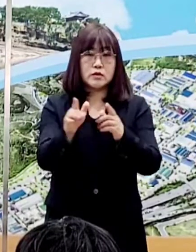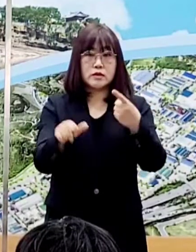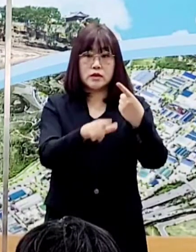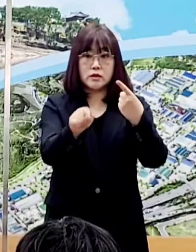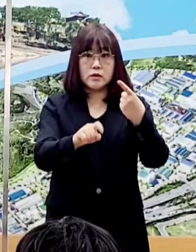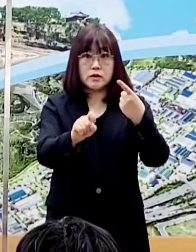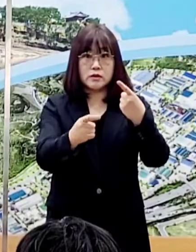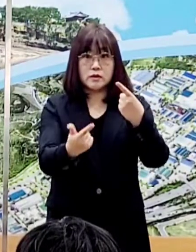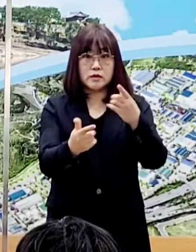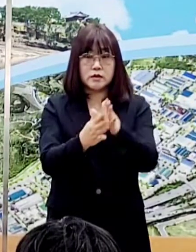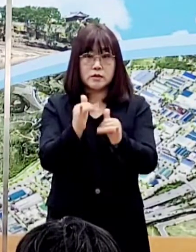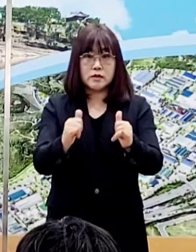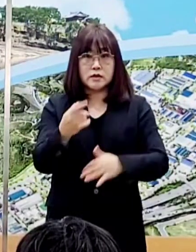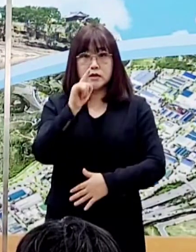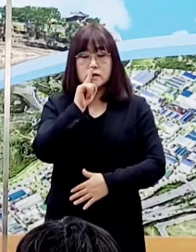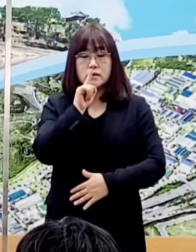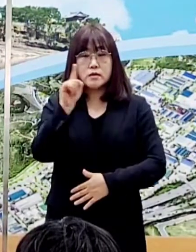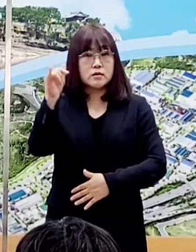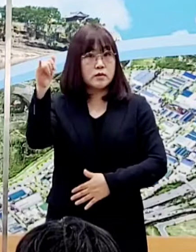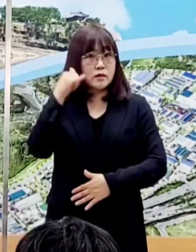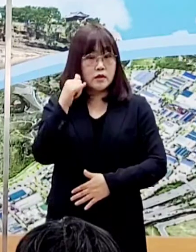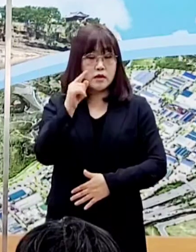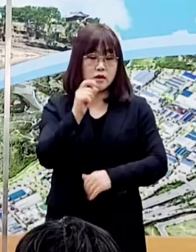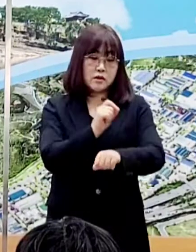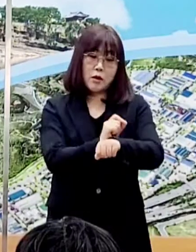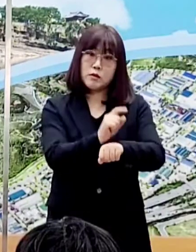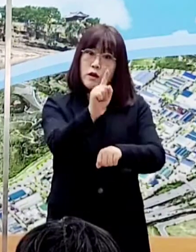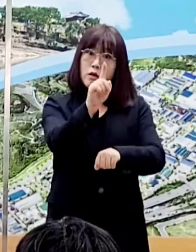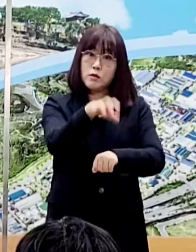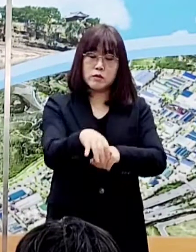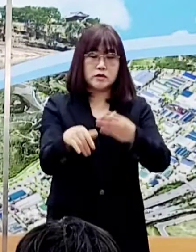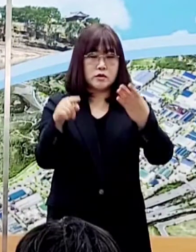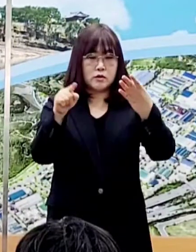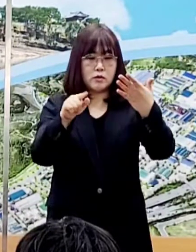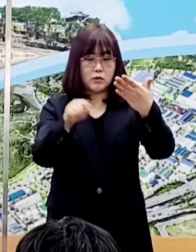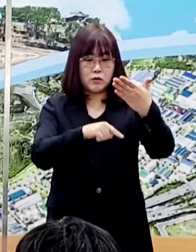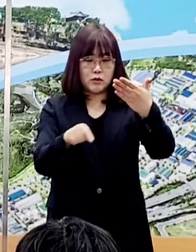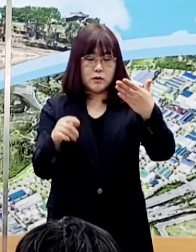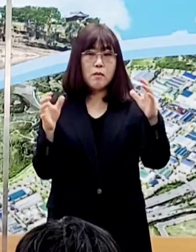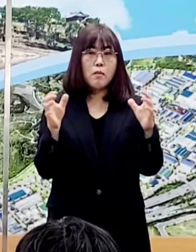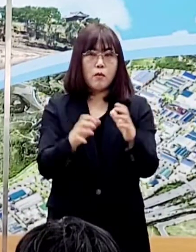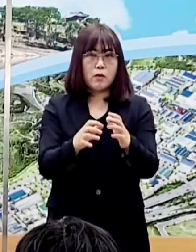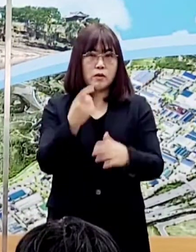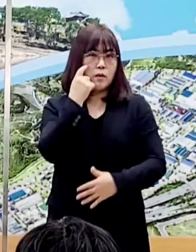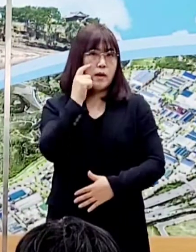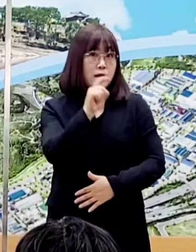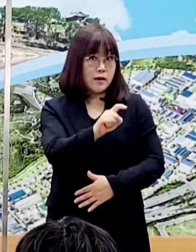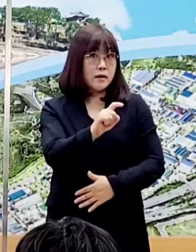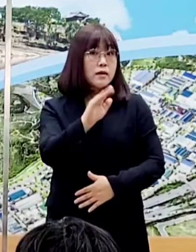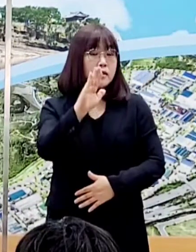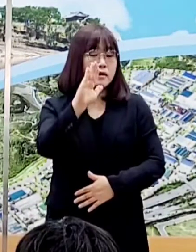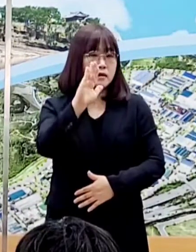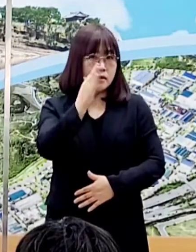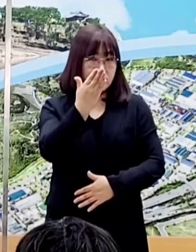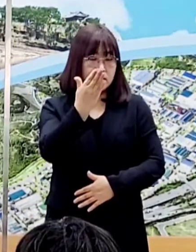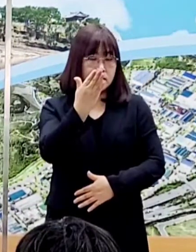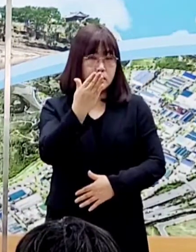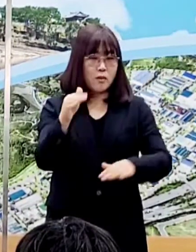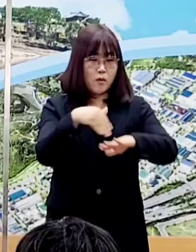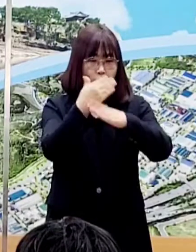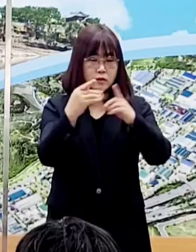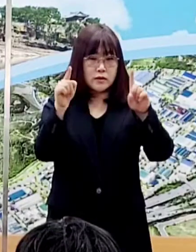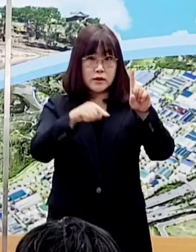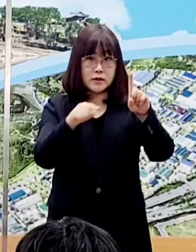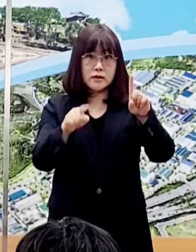16일 주민 신고로 관내 사무실 한 곳에서 9명의 사적 모임을 적발하여, 어제 위반자 전원에